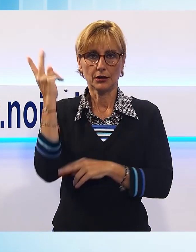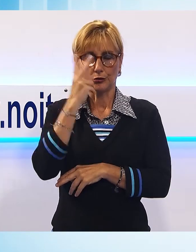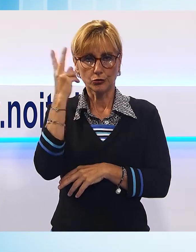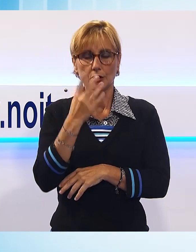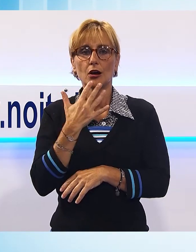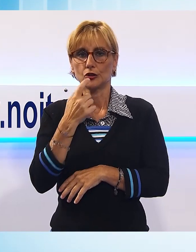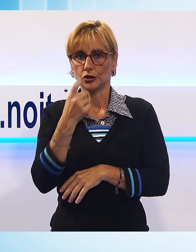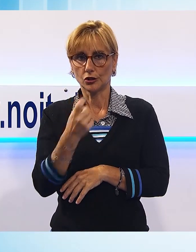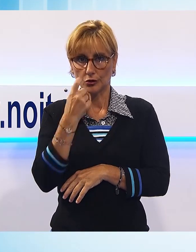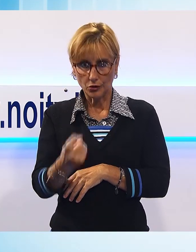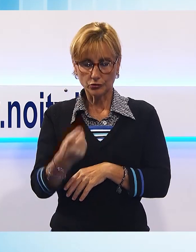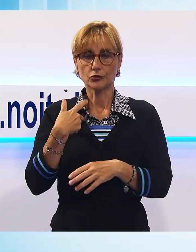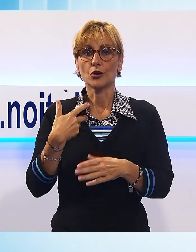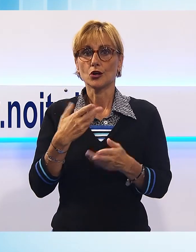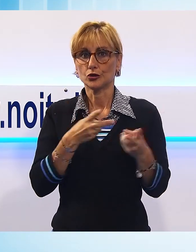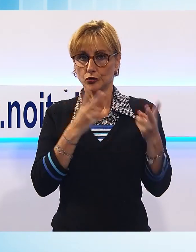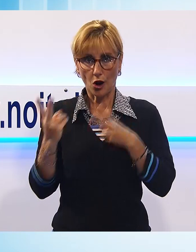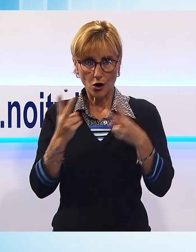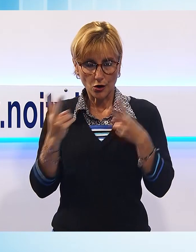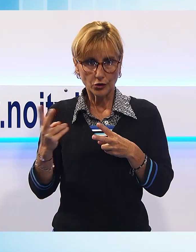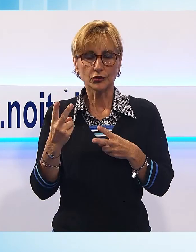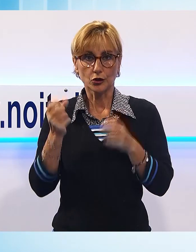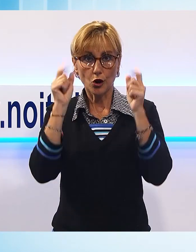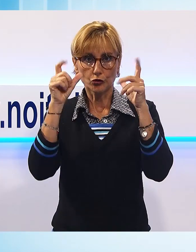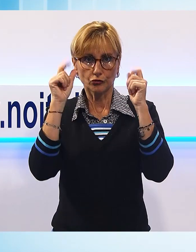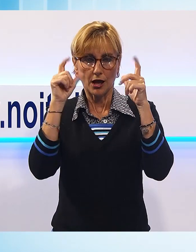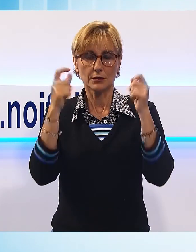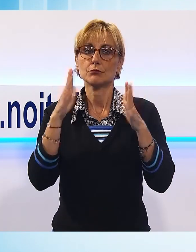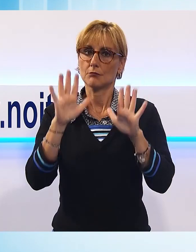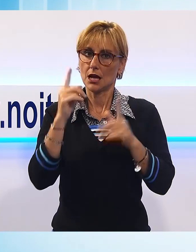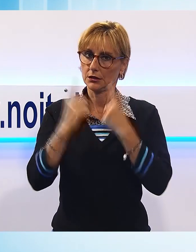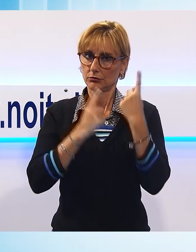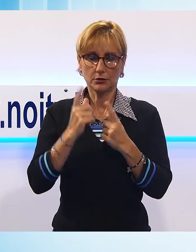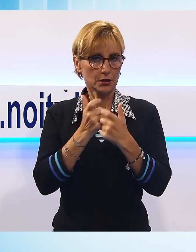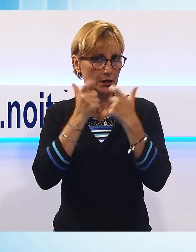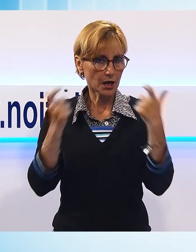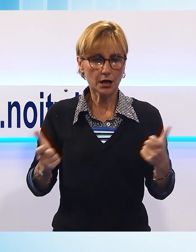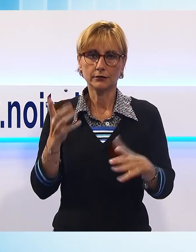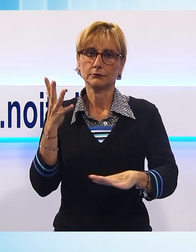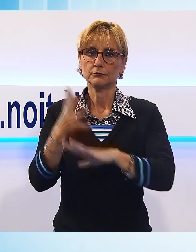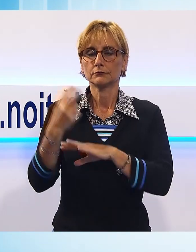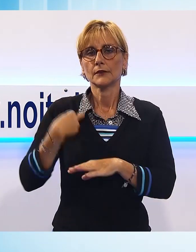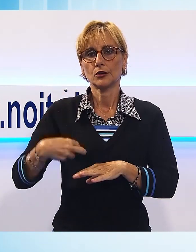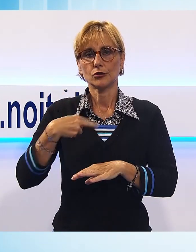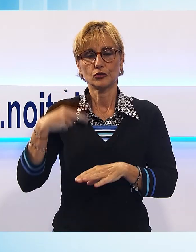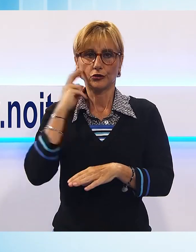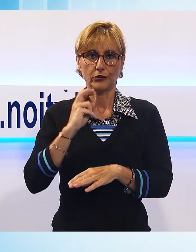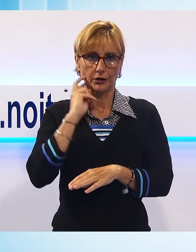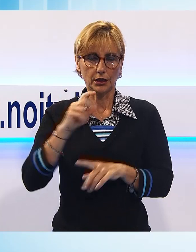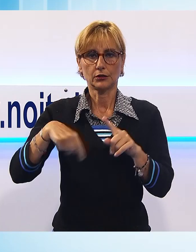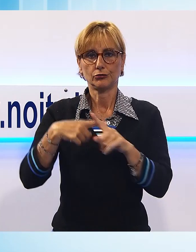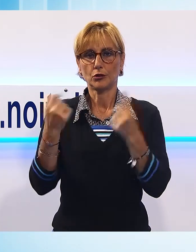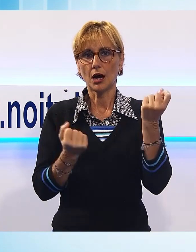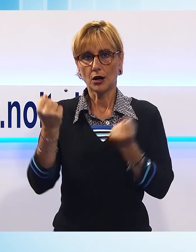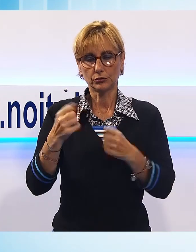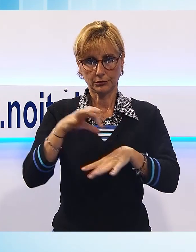cosciente ma in gravi condizioni. Sono intervenute l'automedica di Lucca e l'ambulanza della Croce Verde sempre di Lucca, sul posto anche i